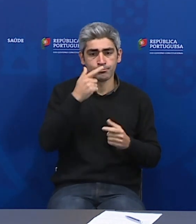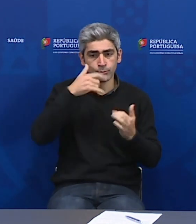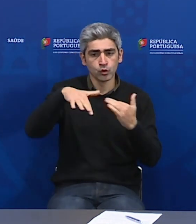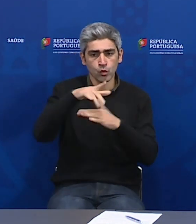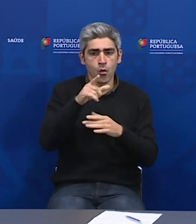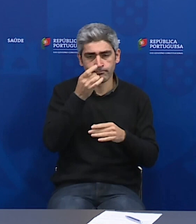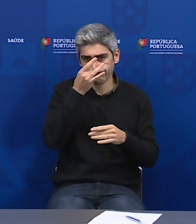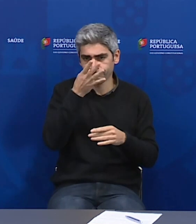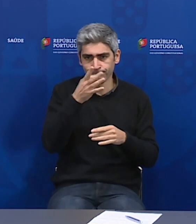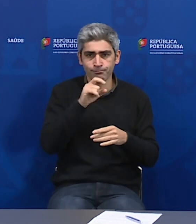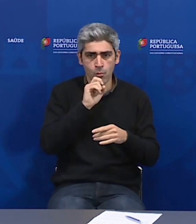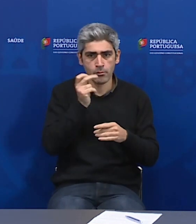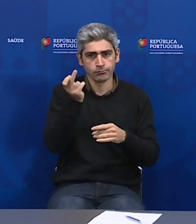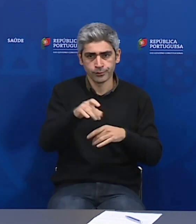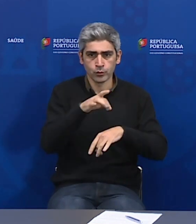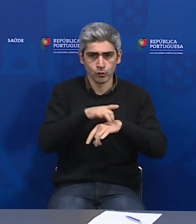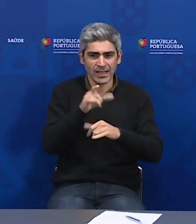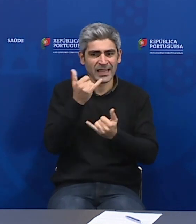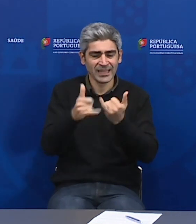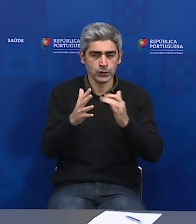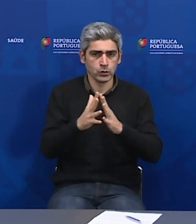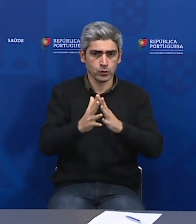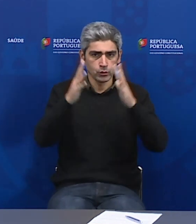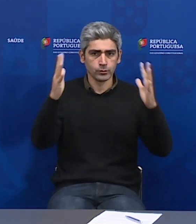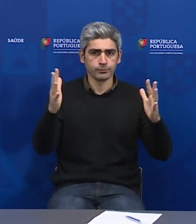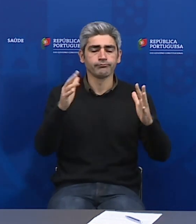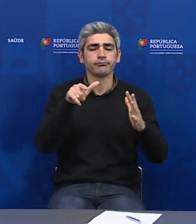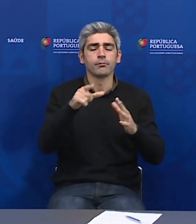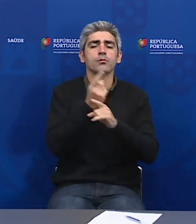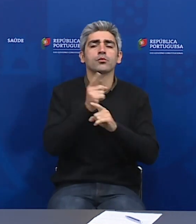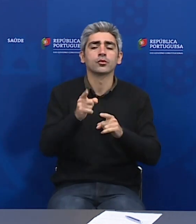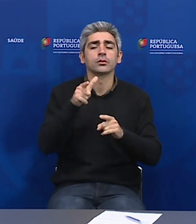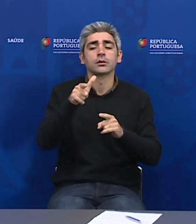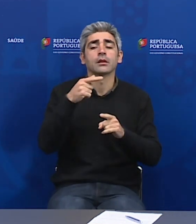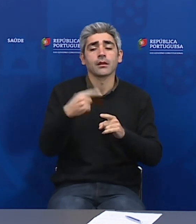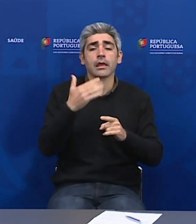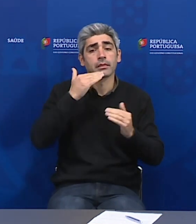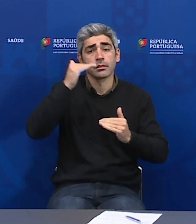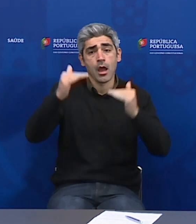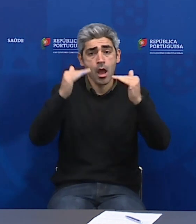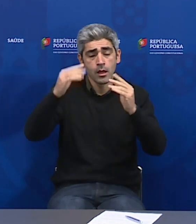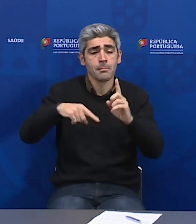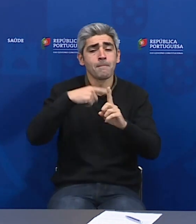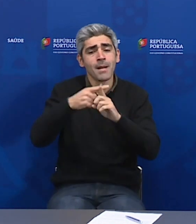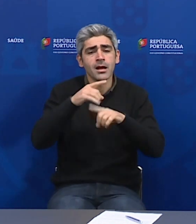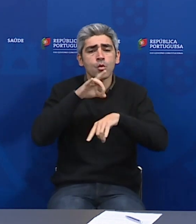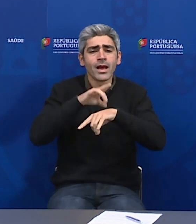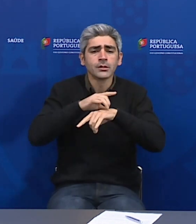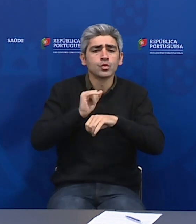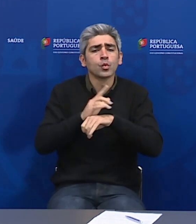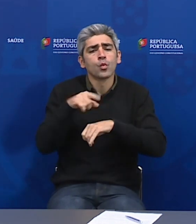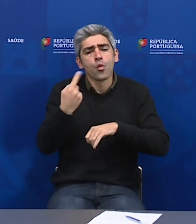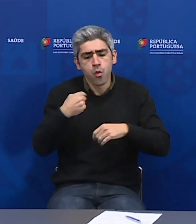vulnerável e é uma população de risco, porque, para além da idade, associa com morbilidade, são doentes